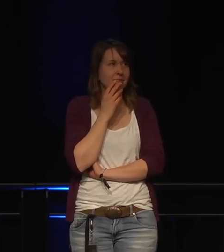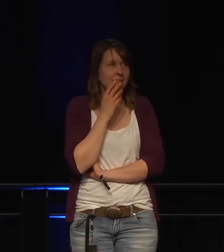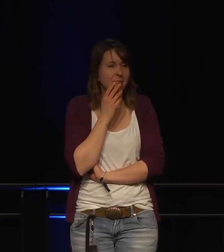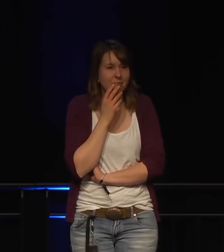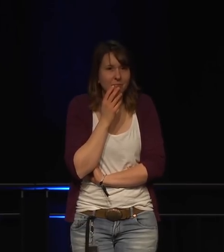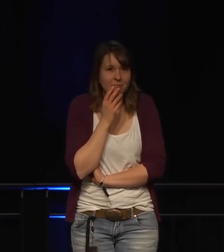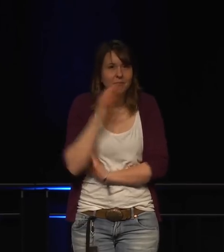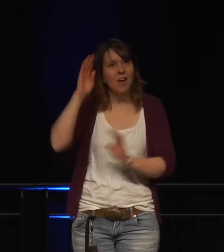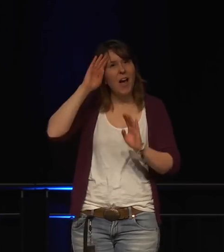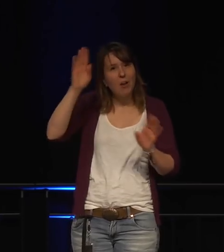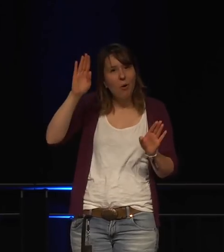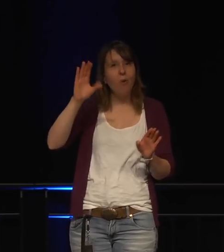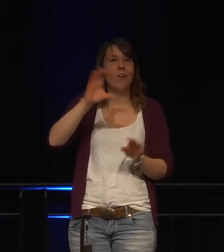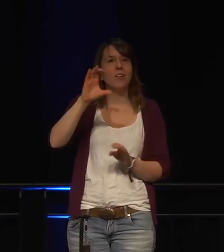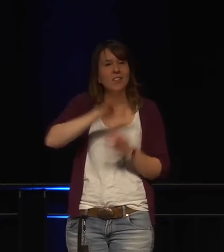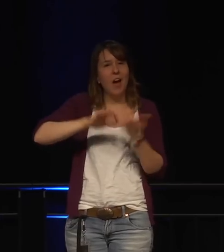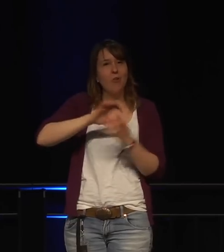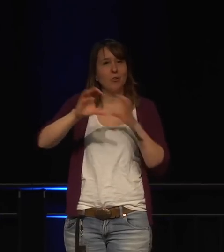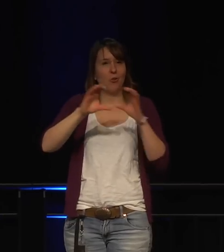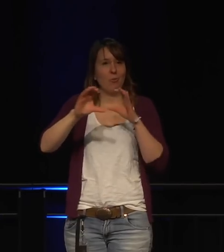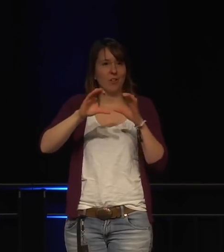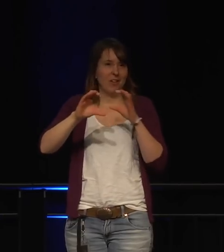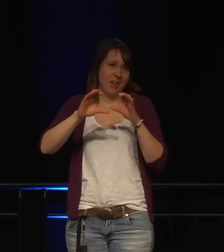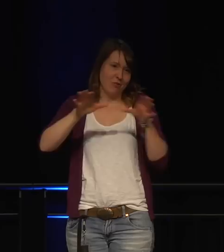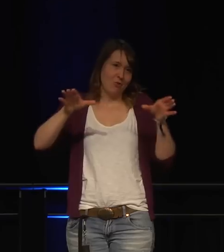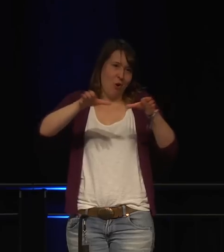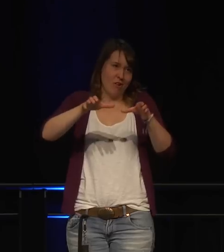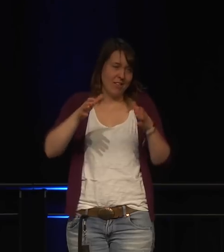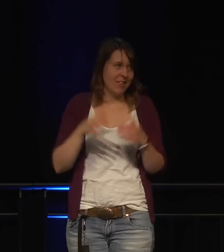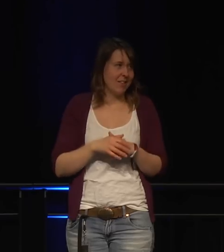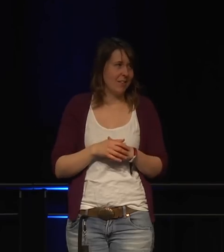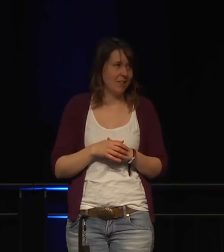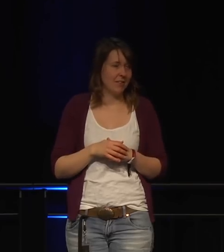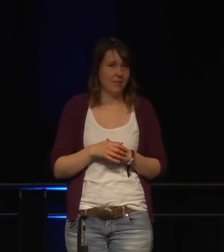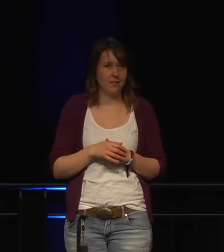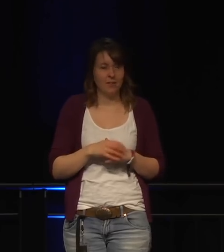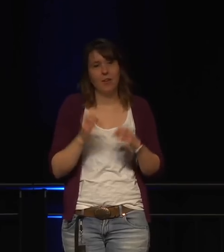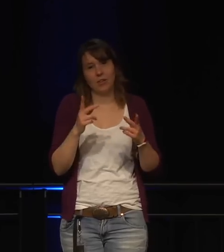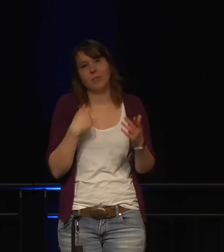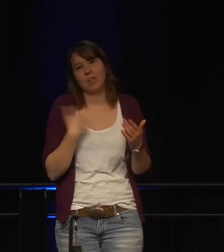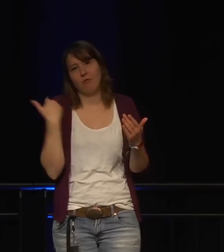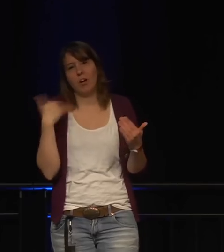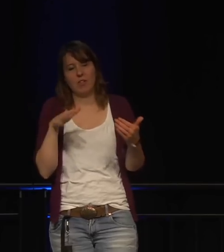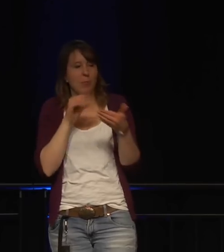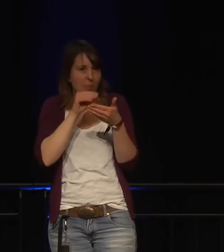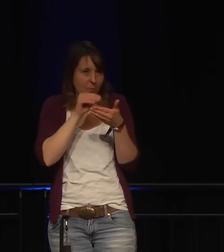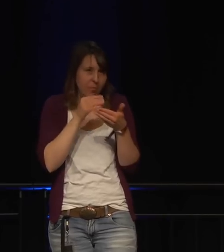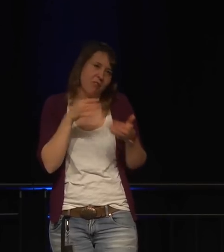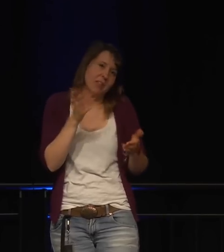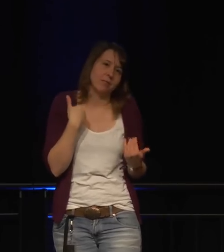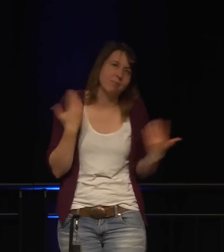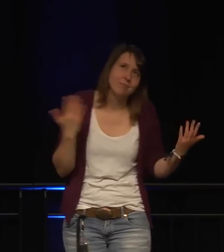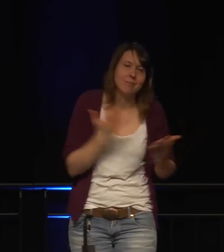Hallo, Kommunikation Congress. Hallo, Kommunikation Congress. Das ist das, was ich drauf getan habe.